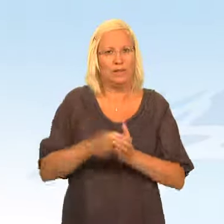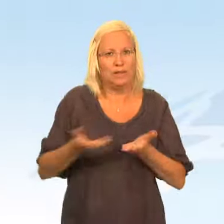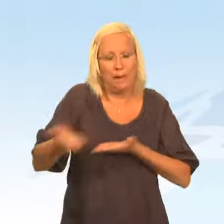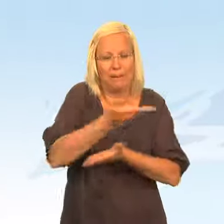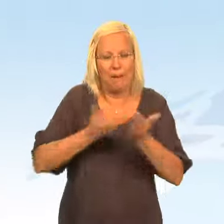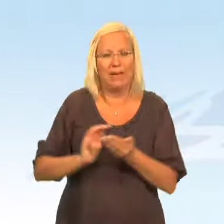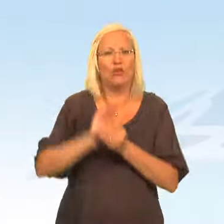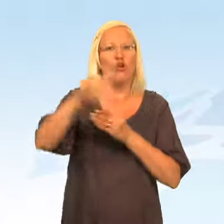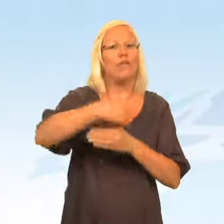Polissamarbete över gränserna.